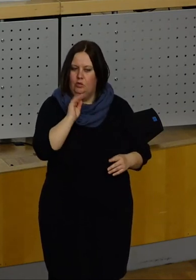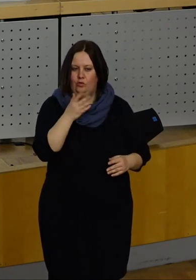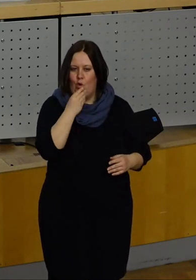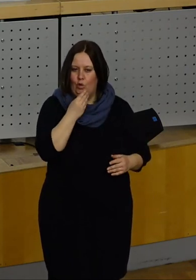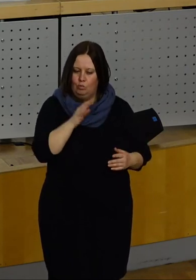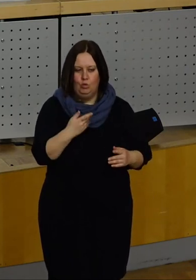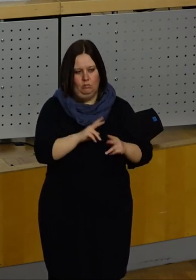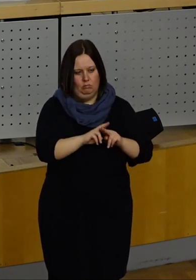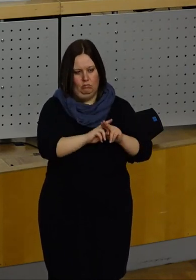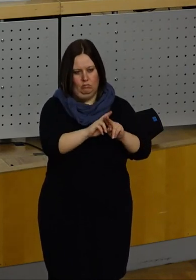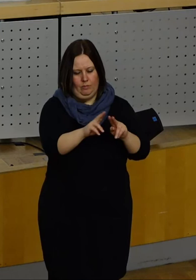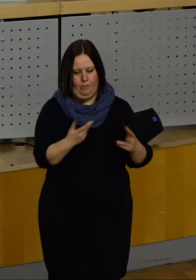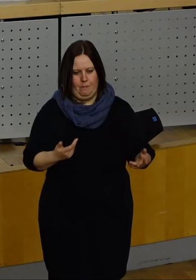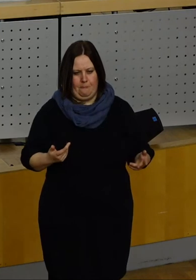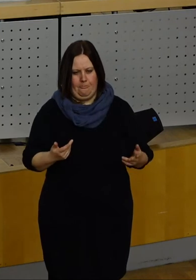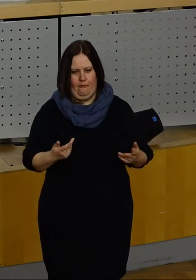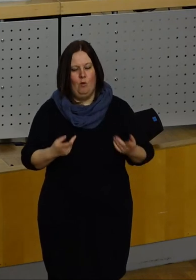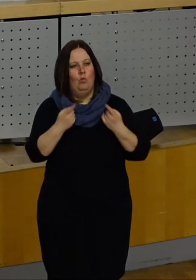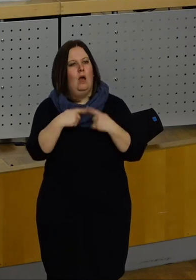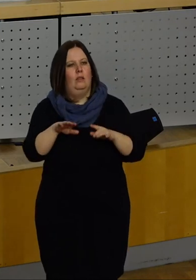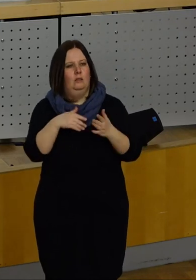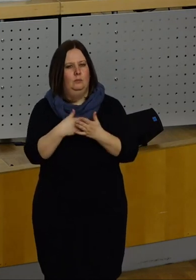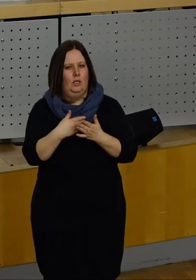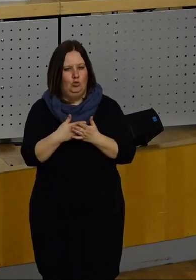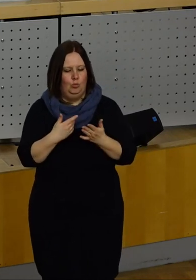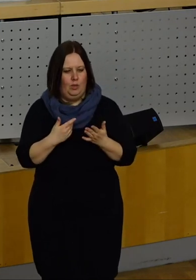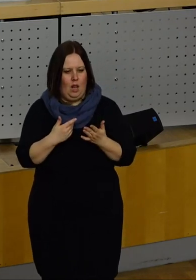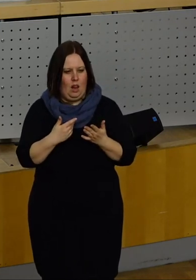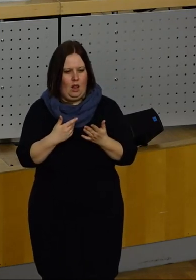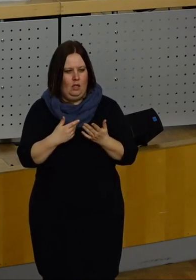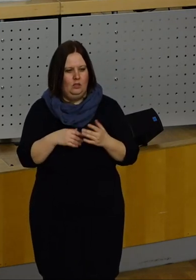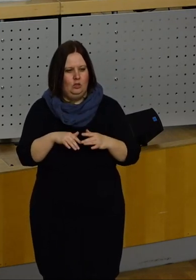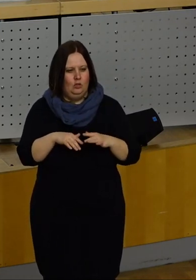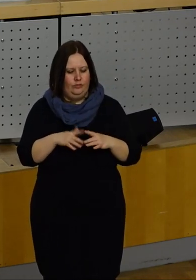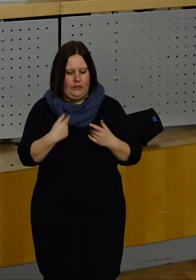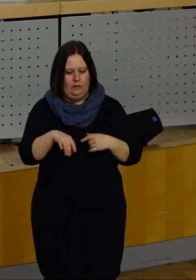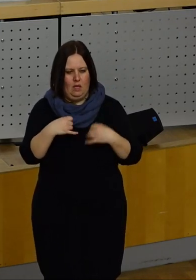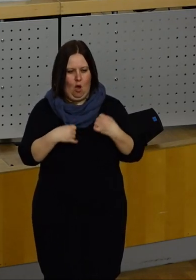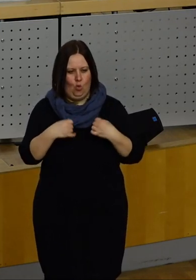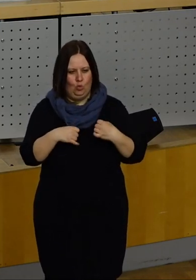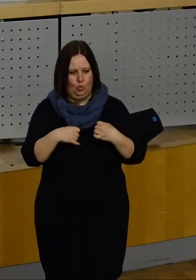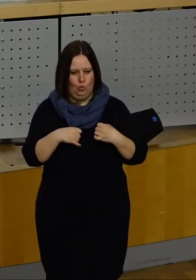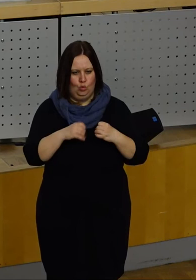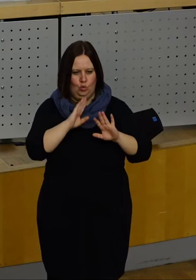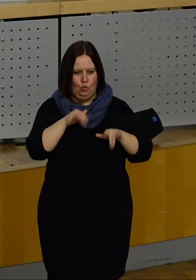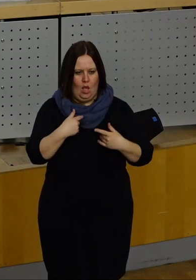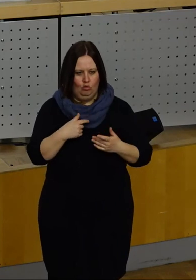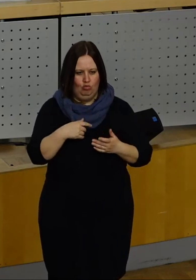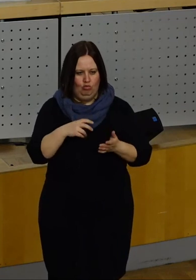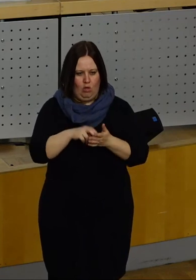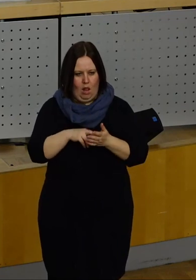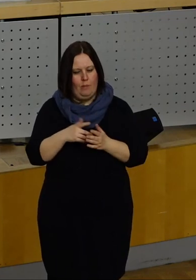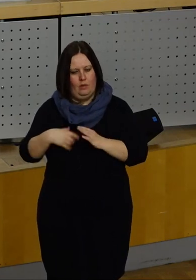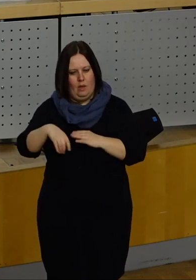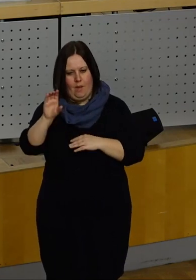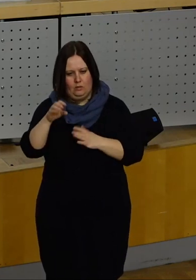das sollten wir korrigieren. Ein weiteres Beispiel, die Zulassungsstelle, die ist jetzt vernetzt mit der Passstelle. Fair,